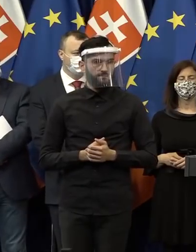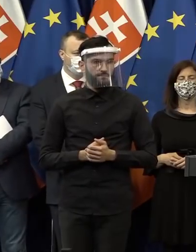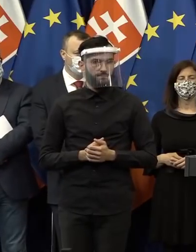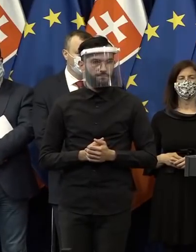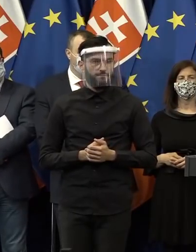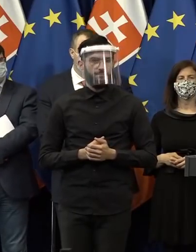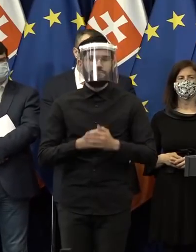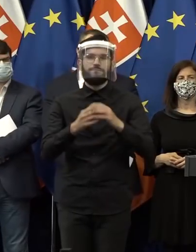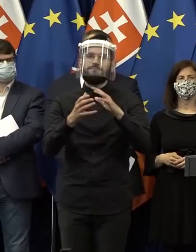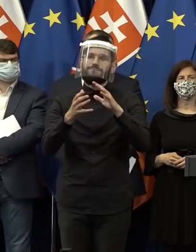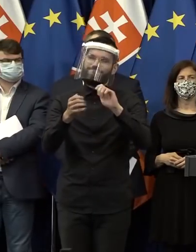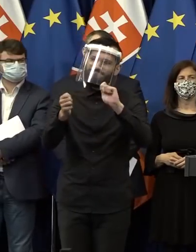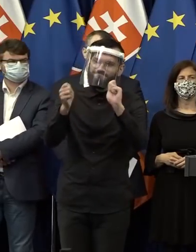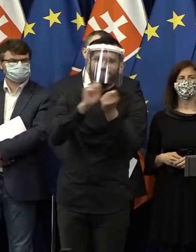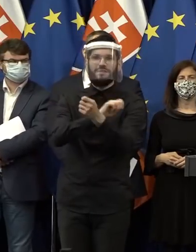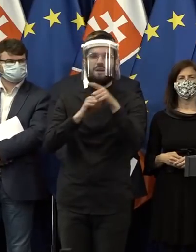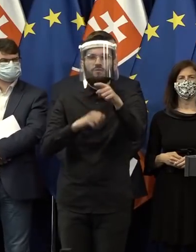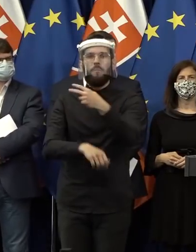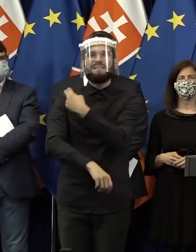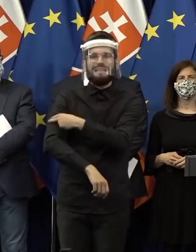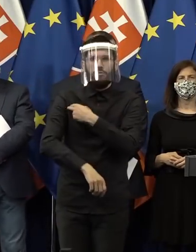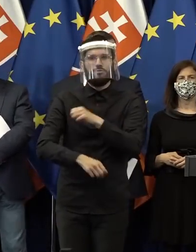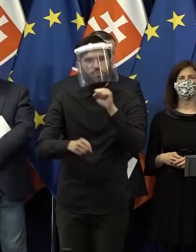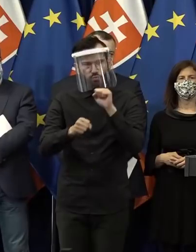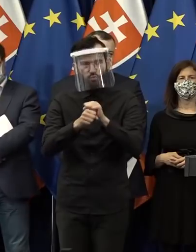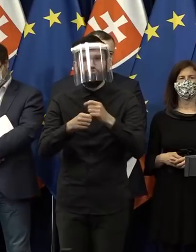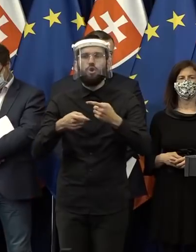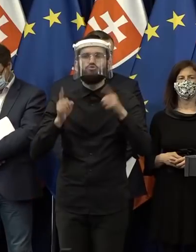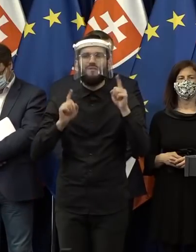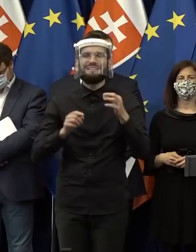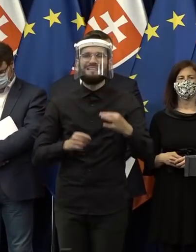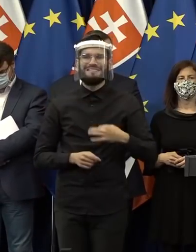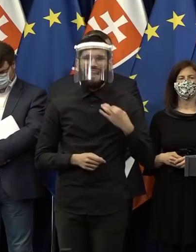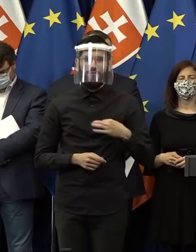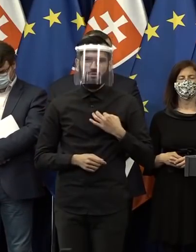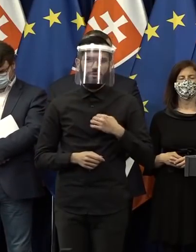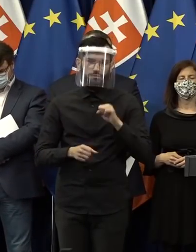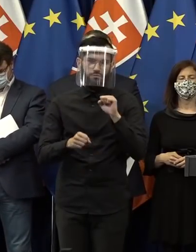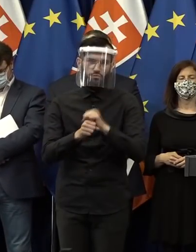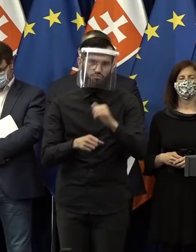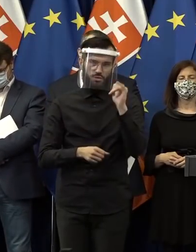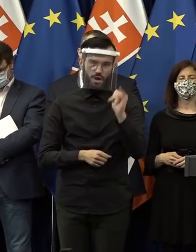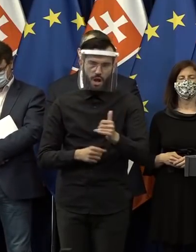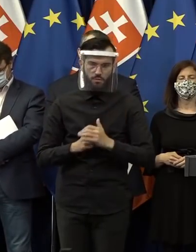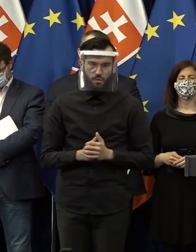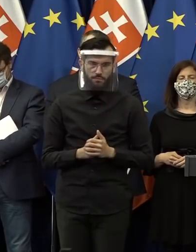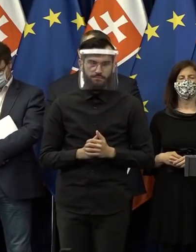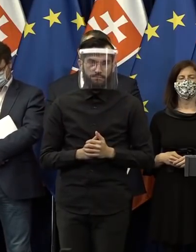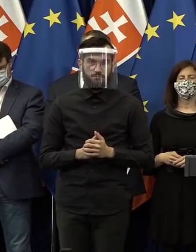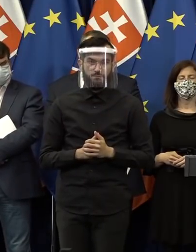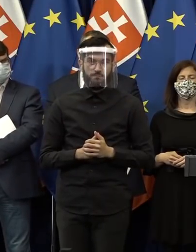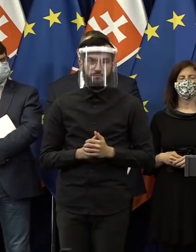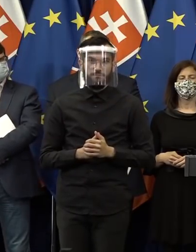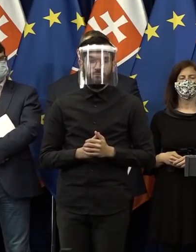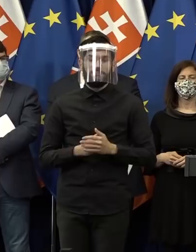Reforma nemocničnej siete je nevyhnutnou reformou slovenského zdravotníctva a to, alebo